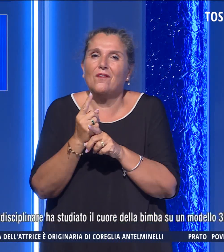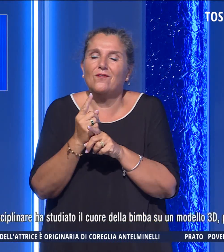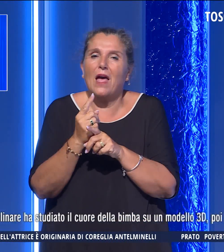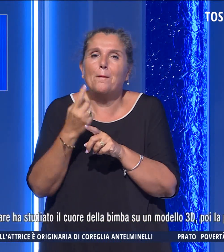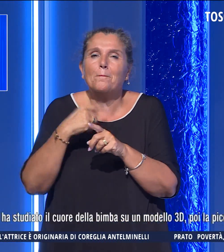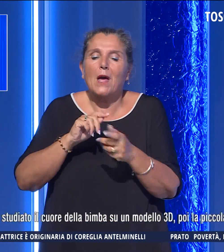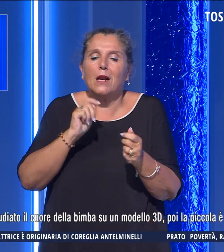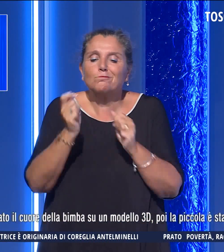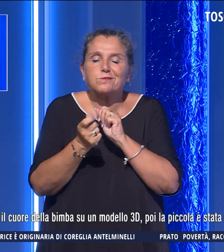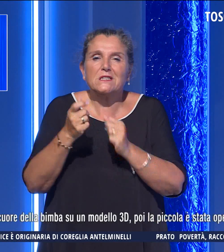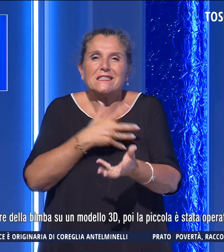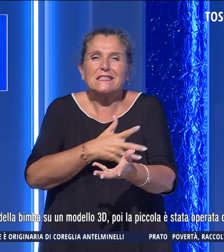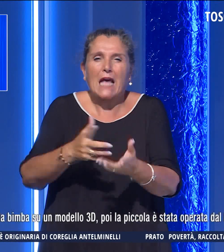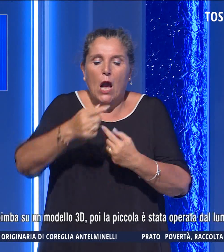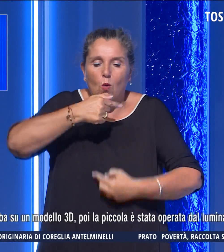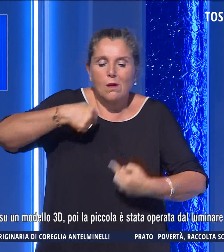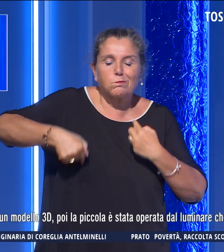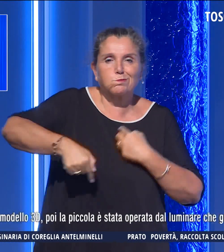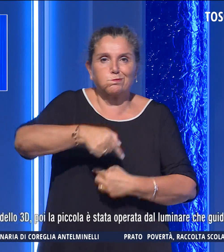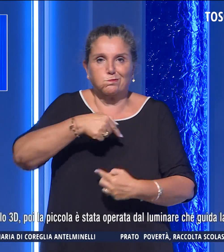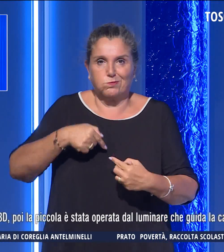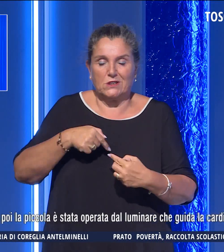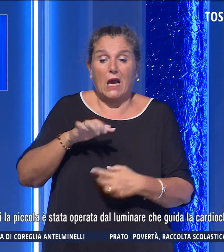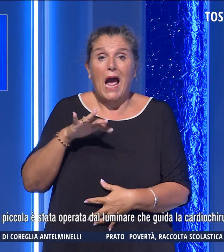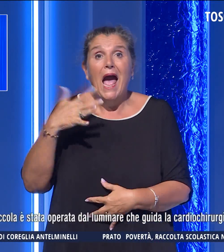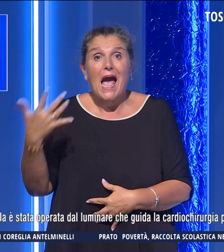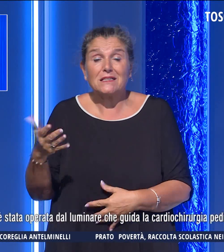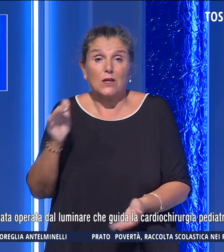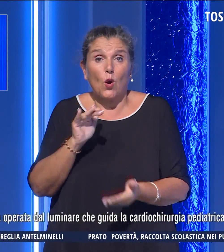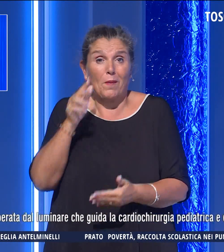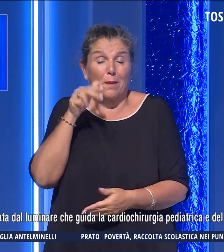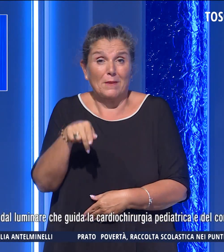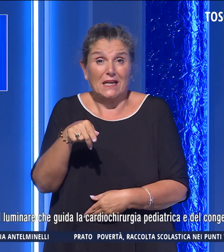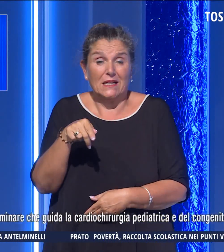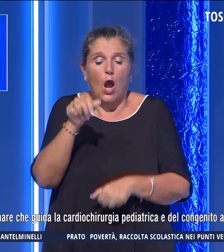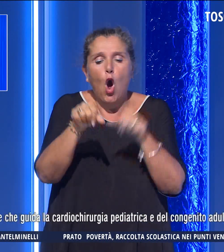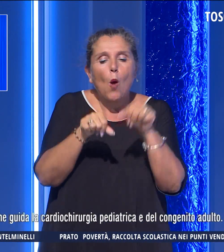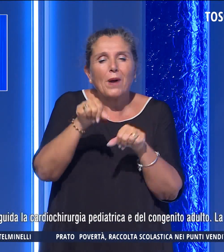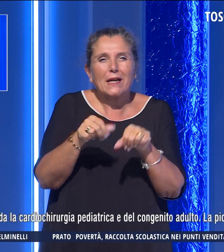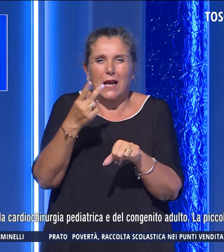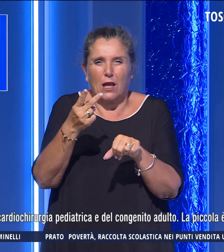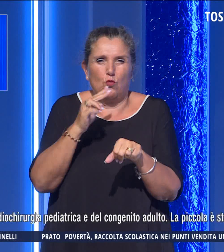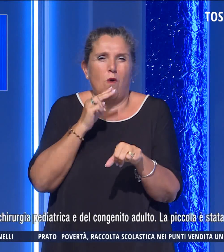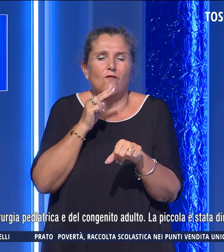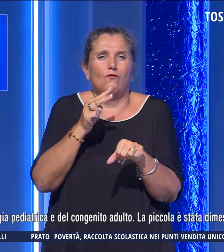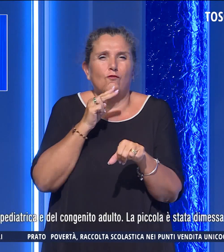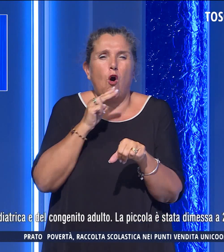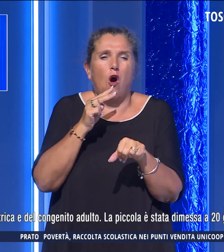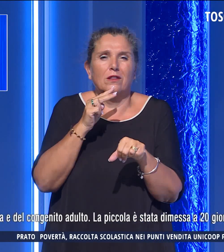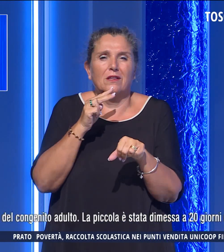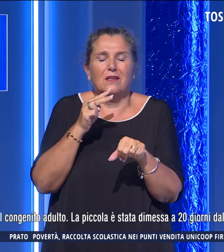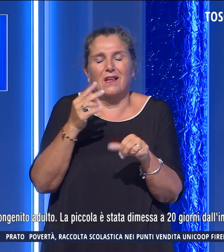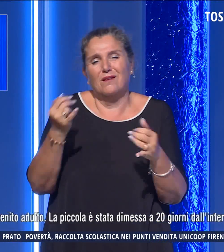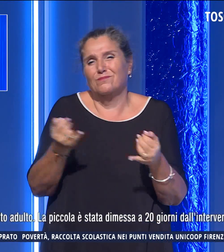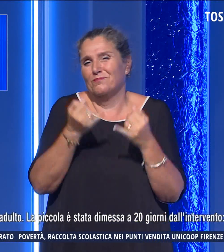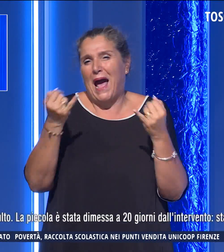flussi sanguigni. All'estero la piccola è stata sottoposta a due operazioni palliative.